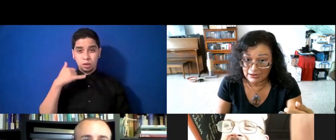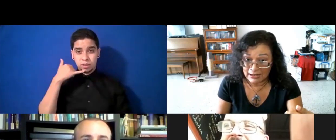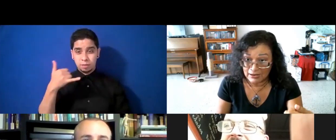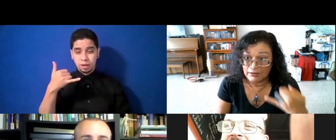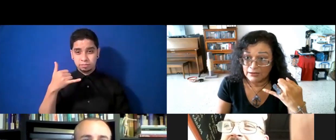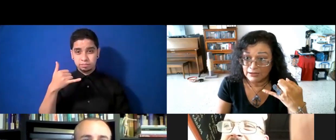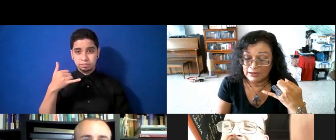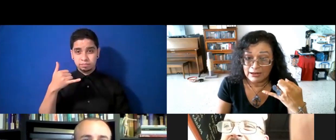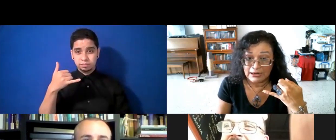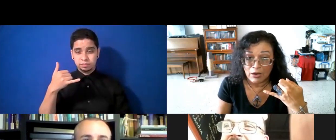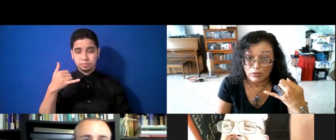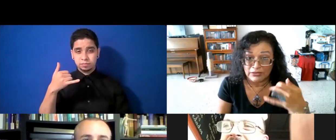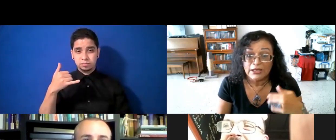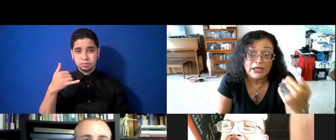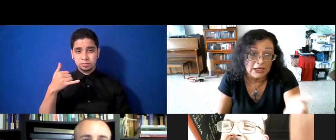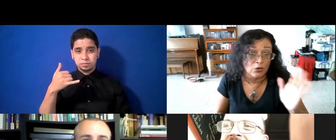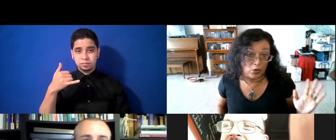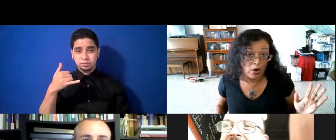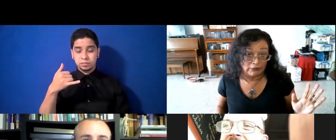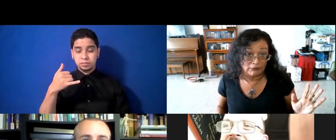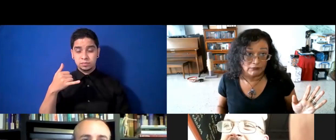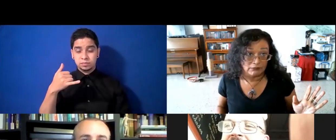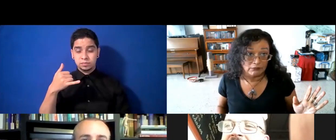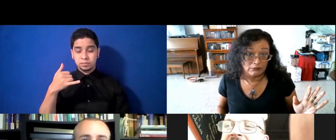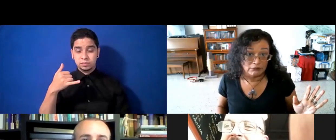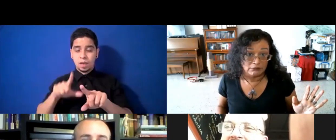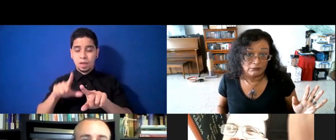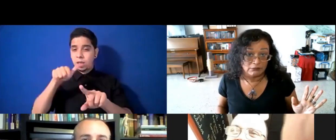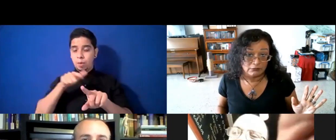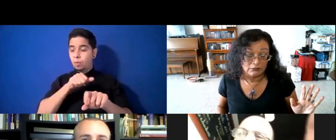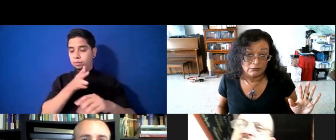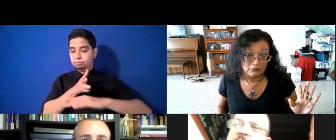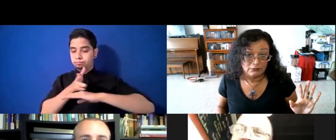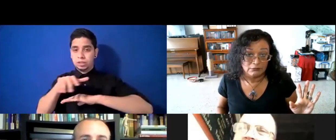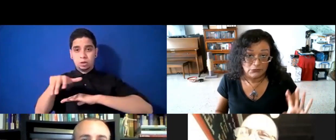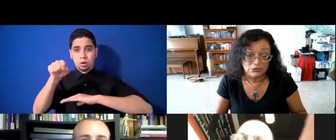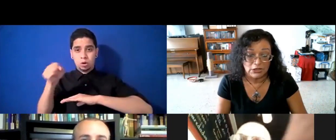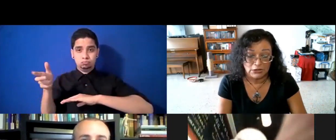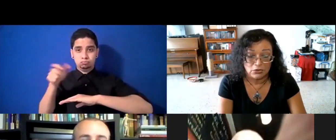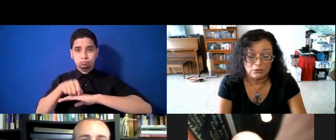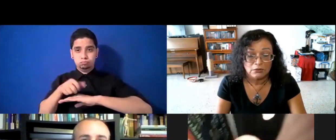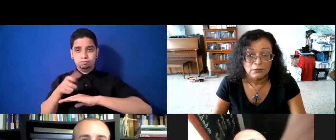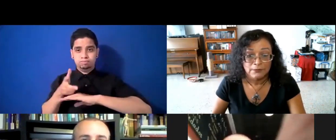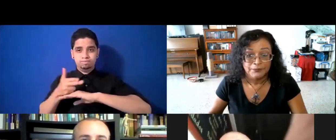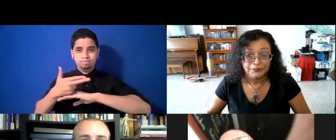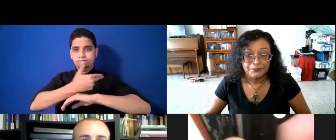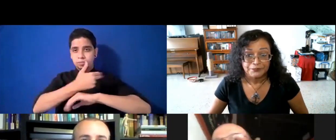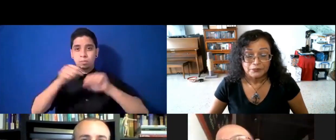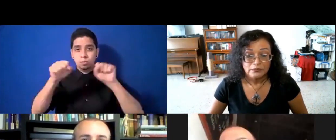orden, y los recogen. Sí, seguro. Y pueden comer,